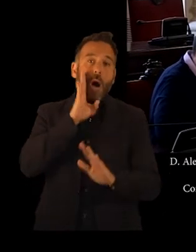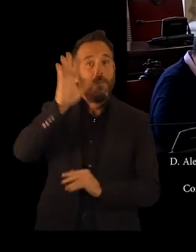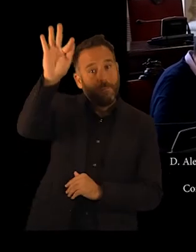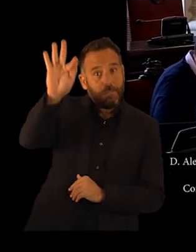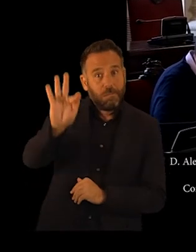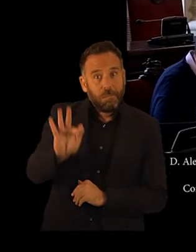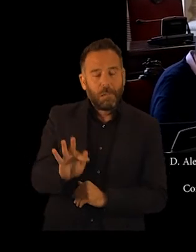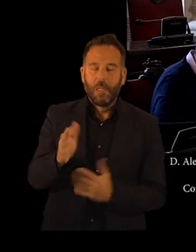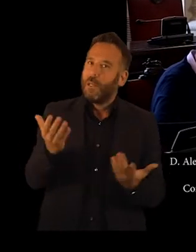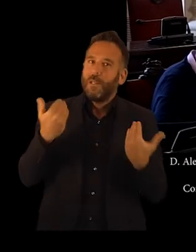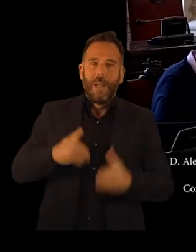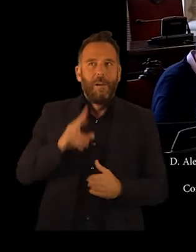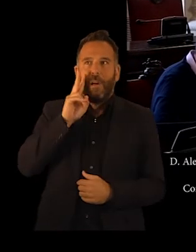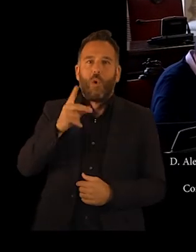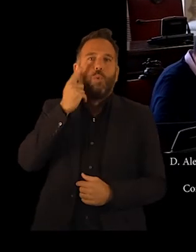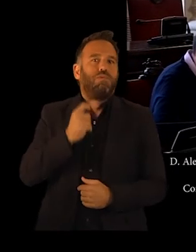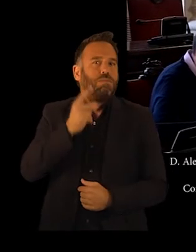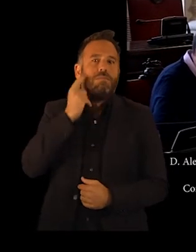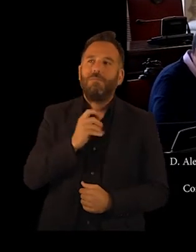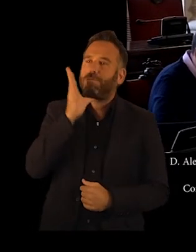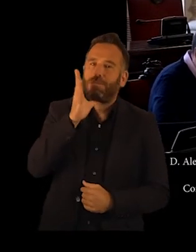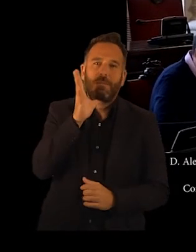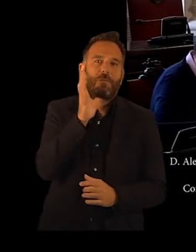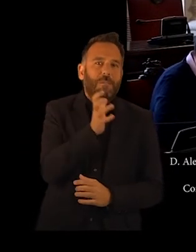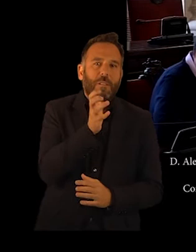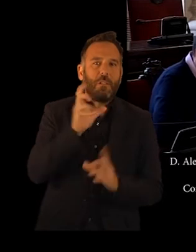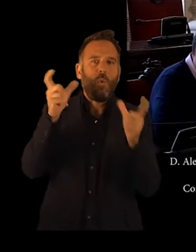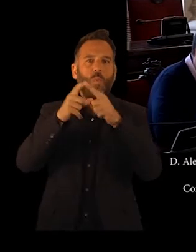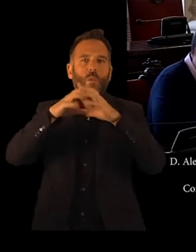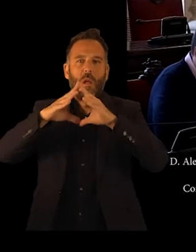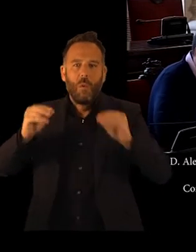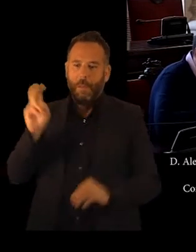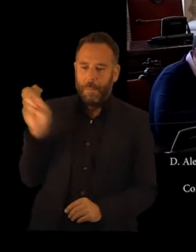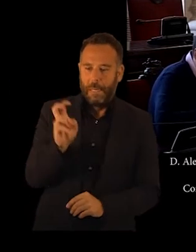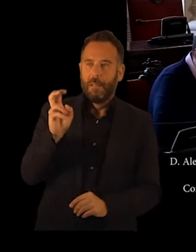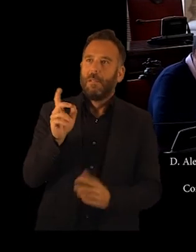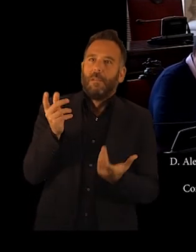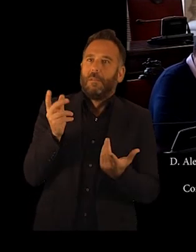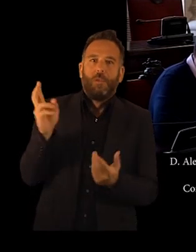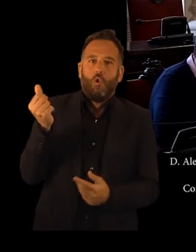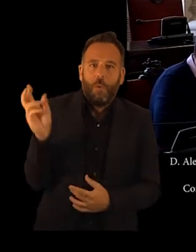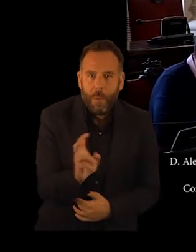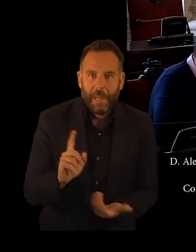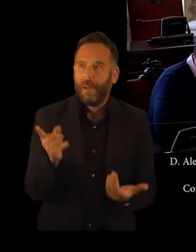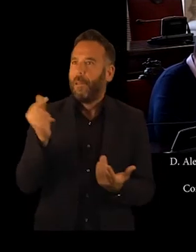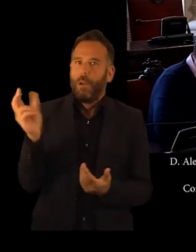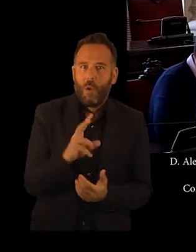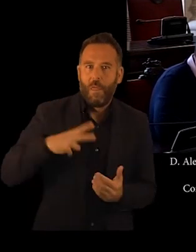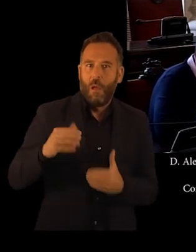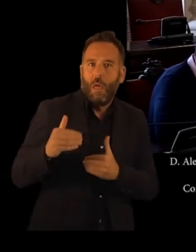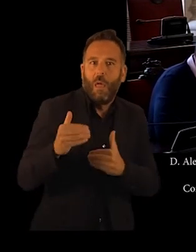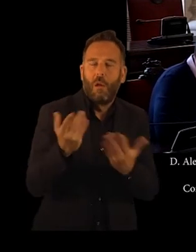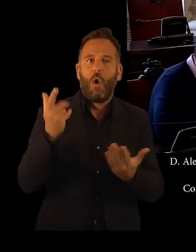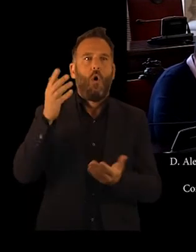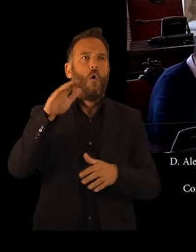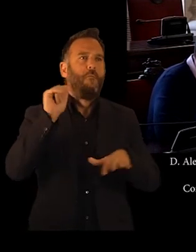es una triste costumbre ya que se venga aquí pidiendo que la Junta de Andalucía pague lo que debe sobre oferta de